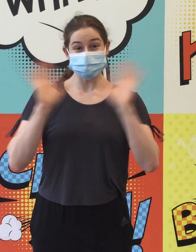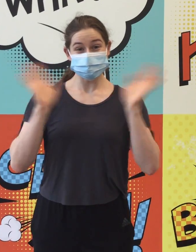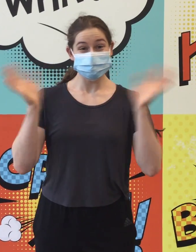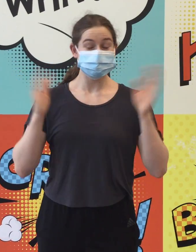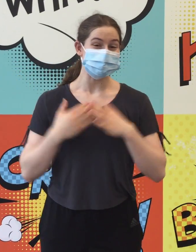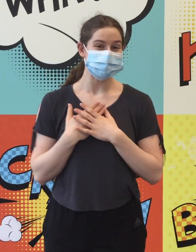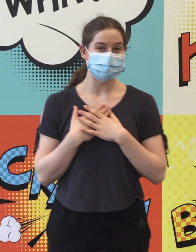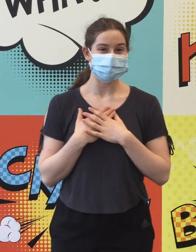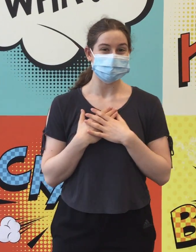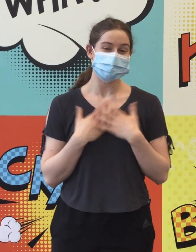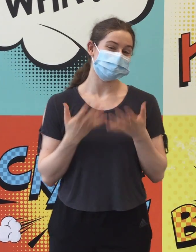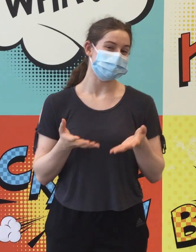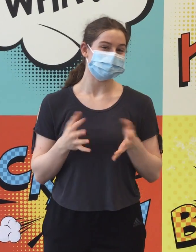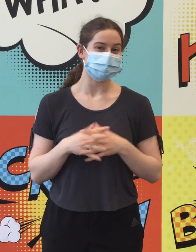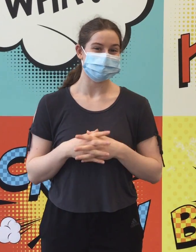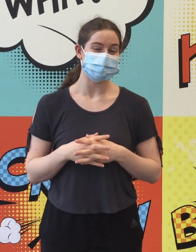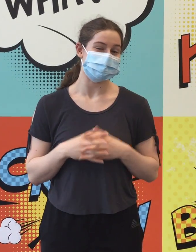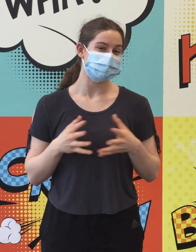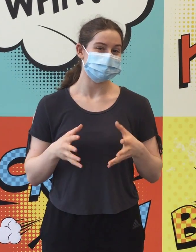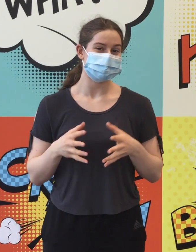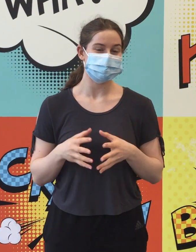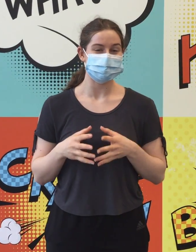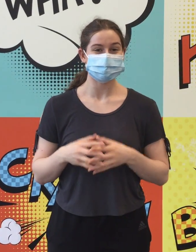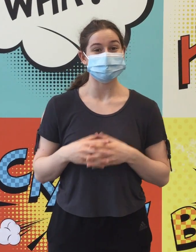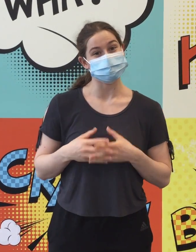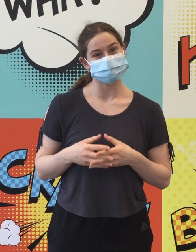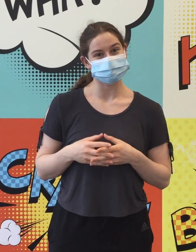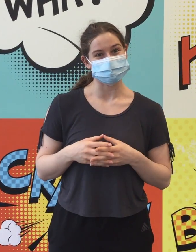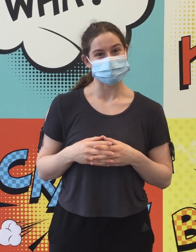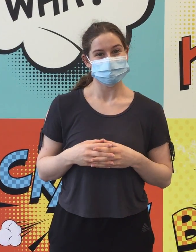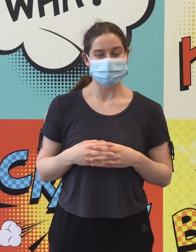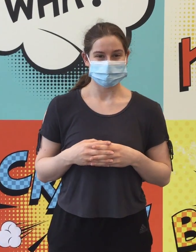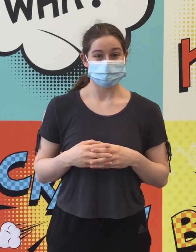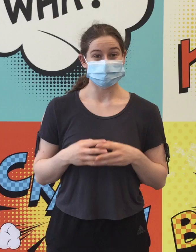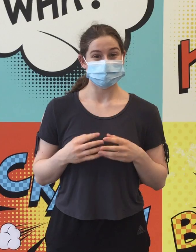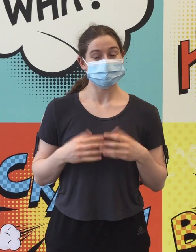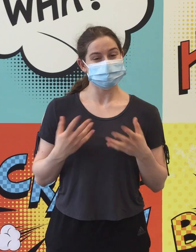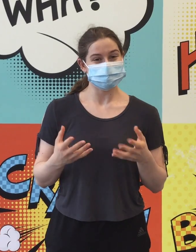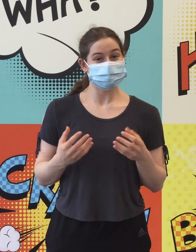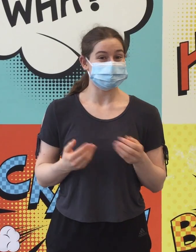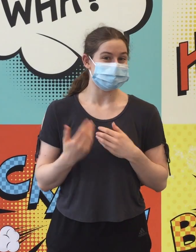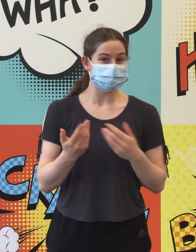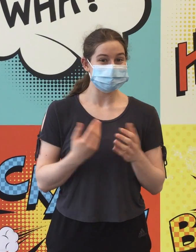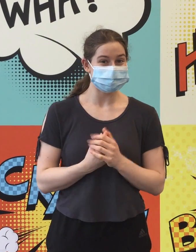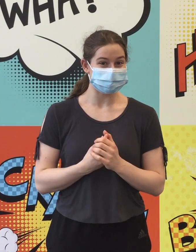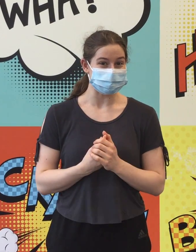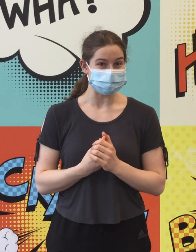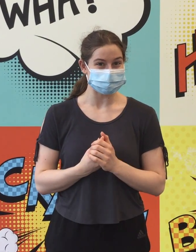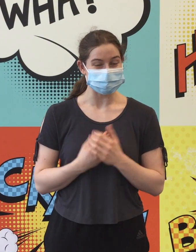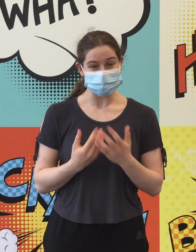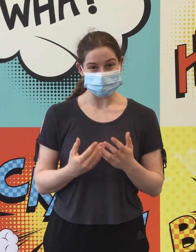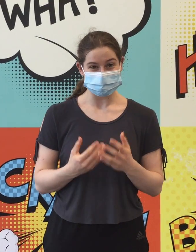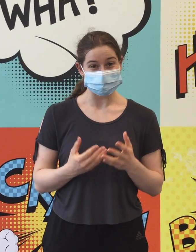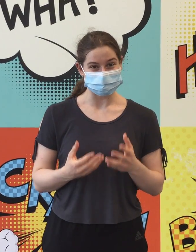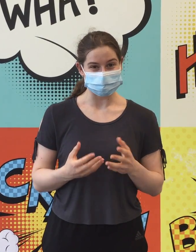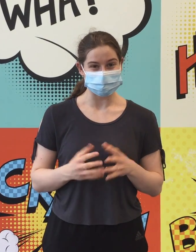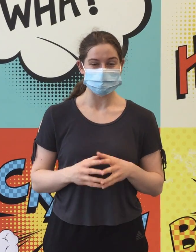Salut, je m'appelle Sophia et je passe mon été à la Bibliothèque publique de Dolores-des-Aurons. Normalement, j'aurais bien aimé te rencontrer en personne à ton école,